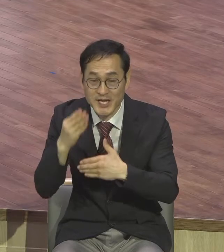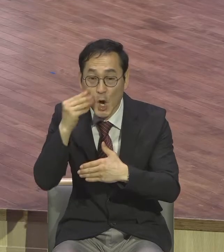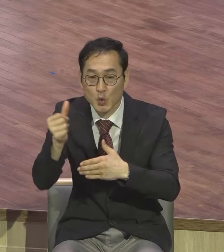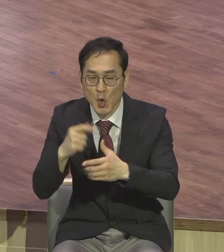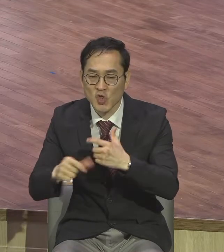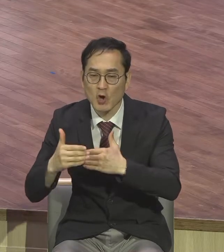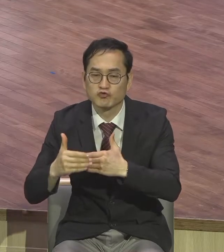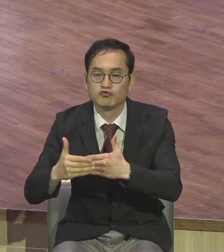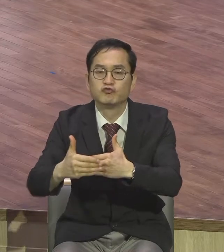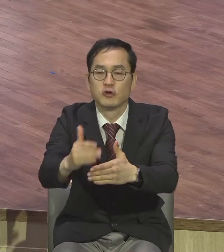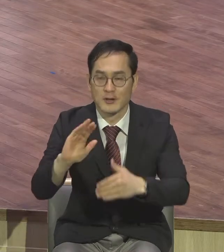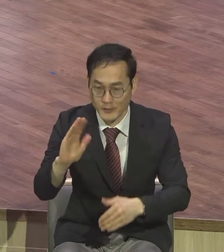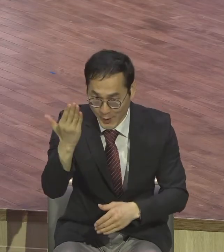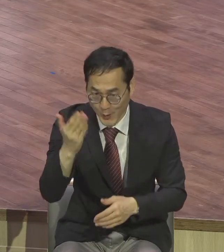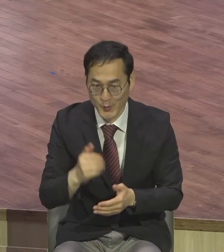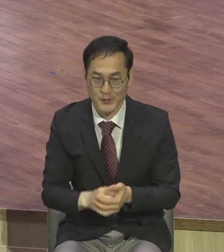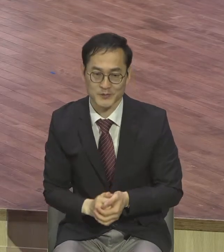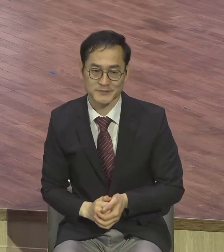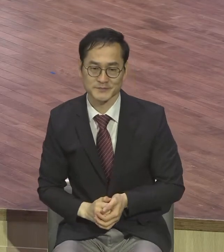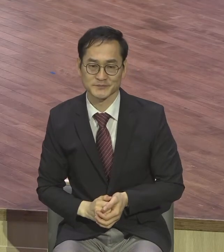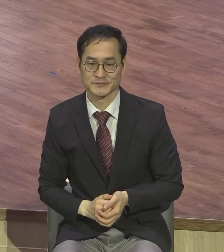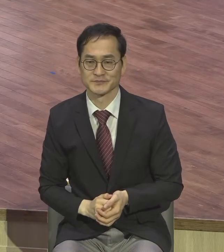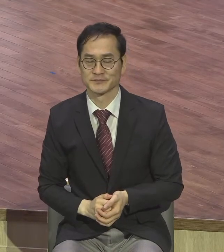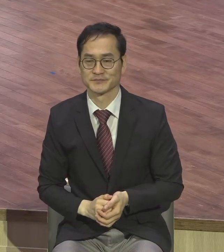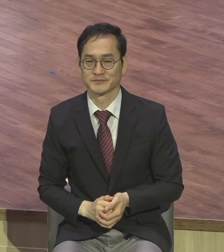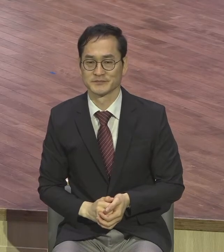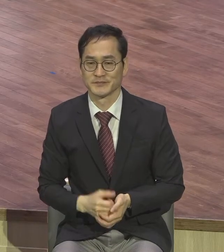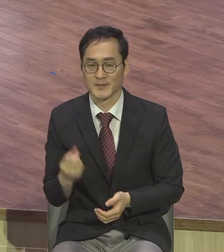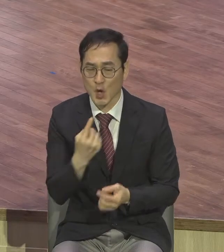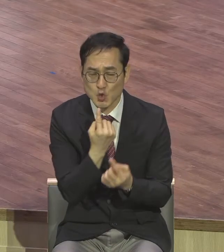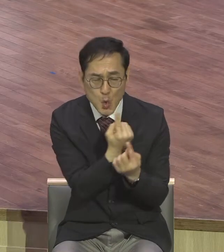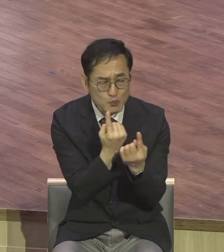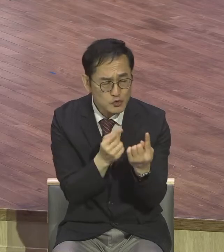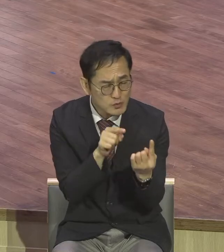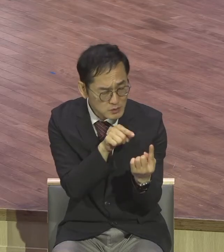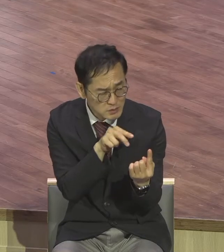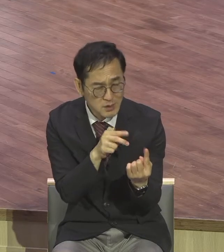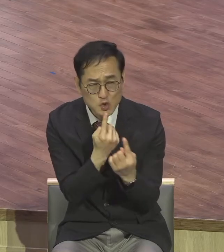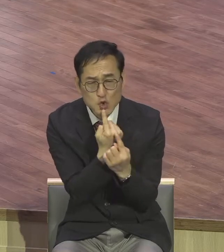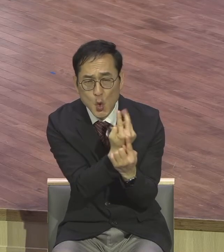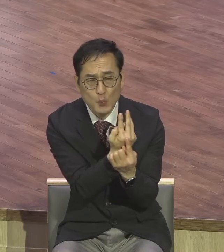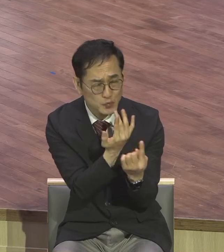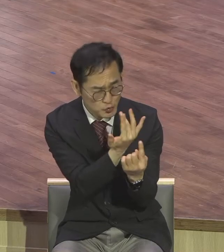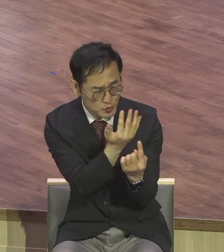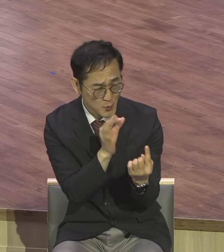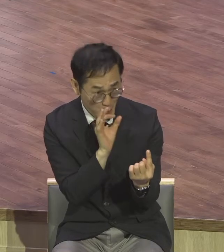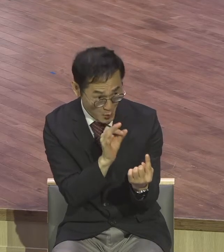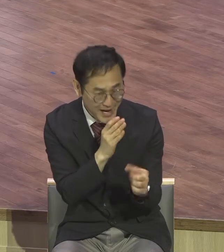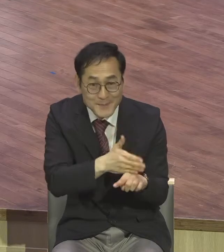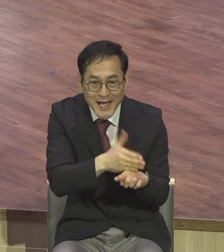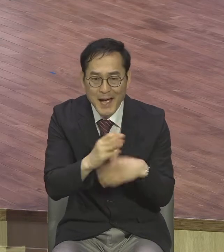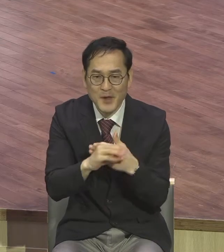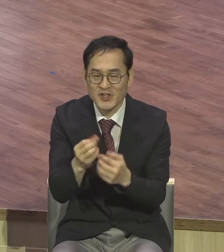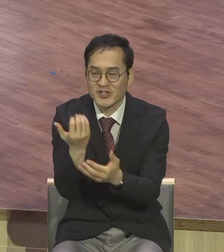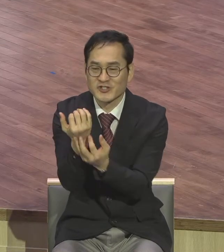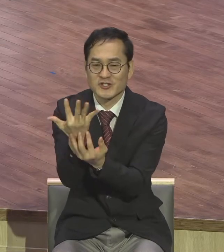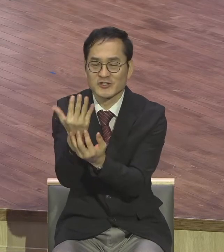연장이 된다. 촛불을 보고 감사하면 전등불을 주시고 전등불을 보고